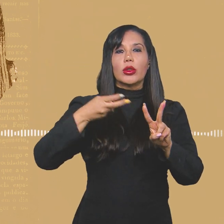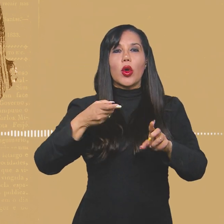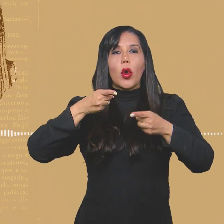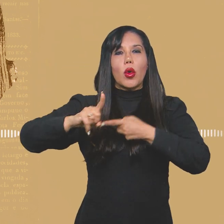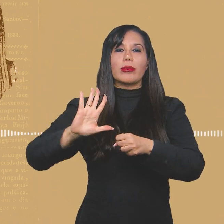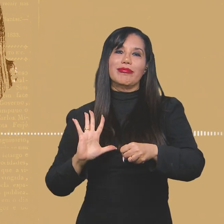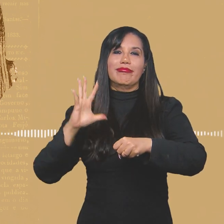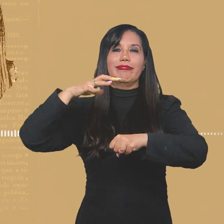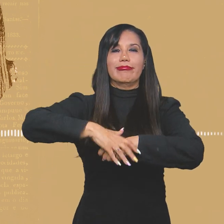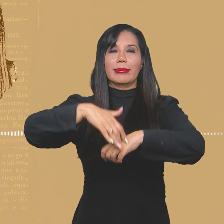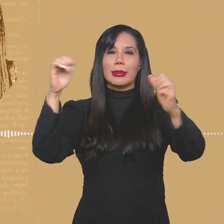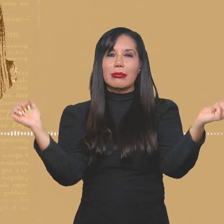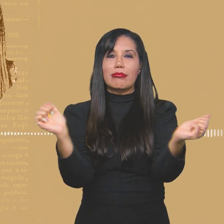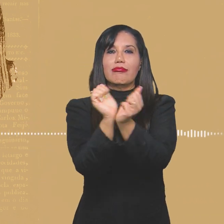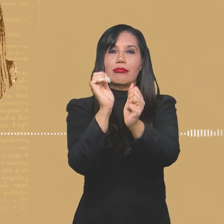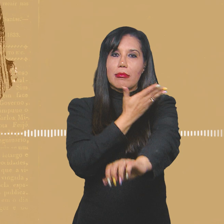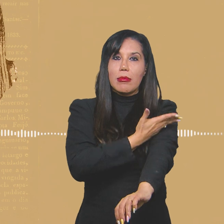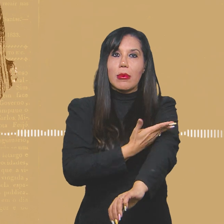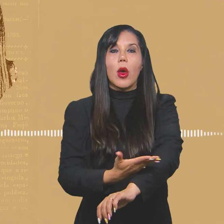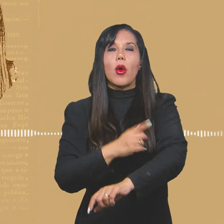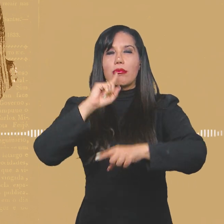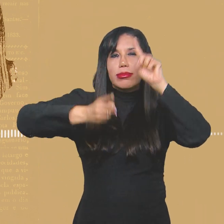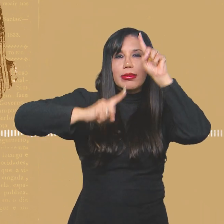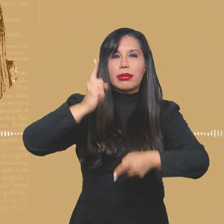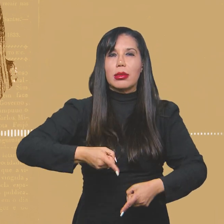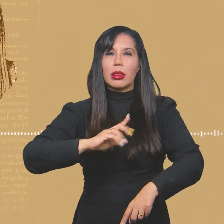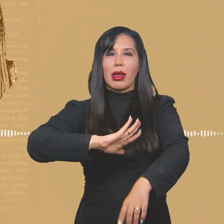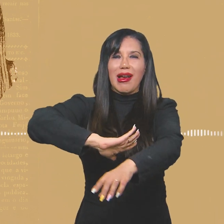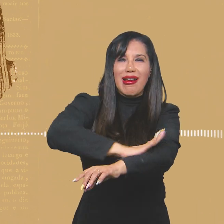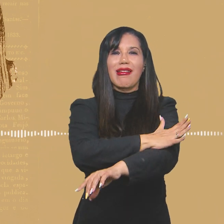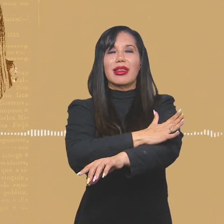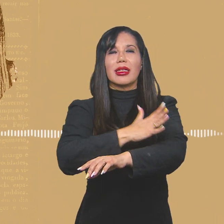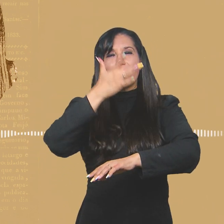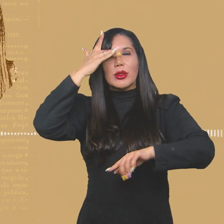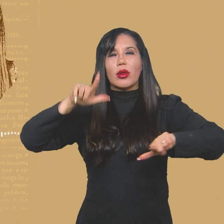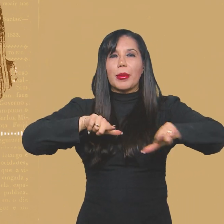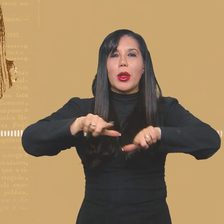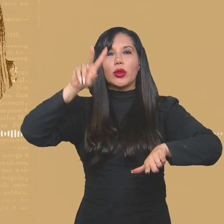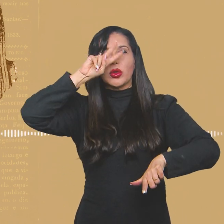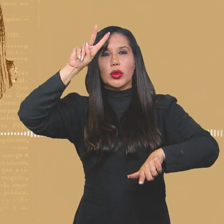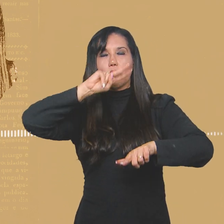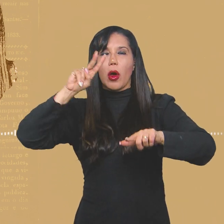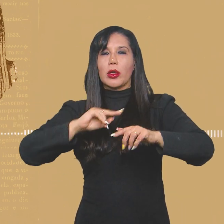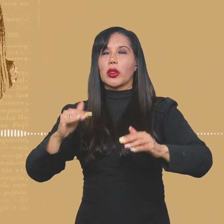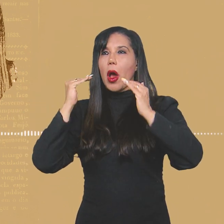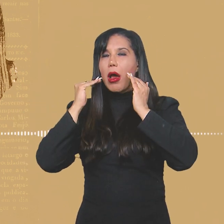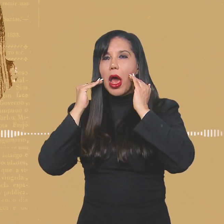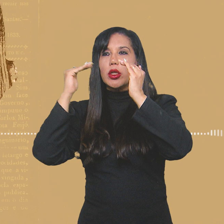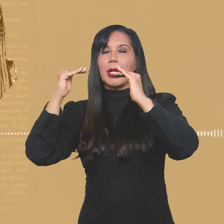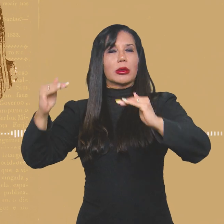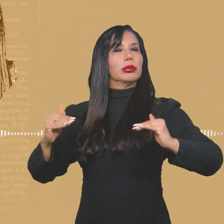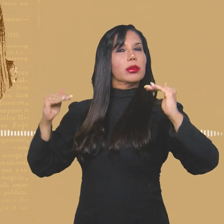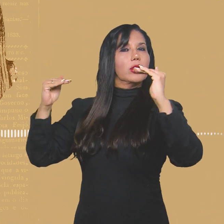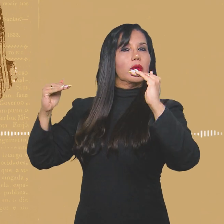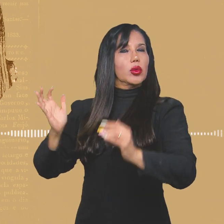o colonialismo escravocrata branco. Devido ao racismo dos historiadores a serviço das classes dominantes, tais